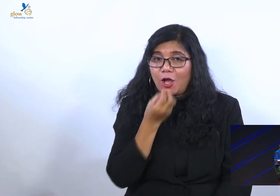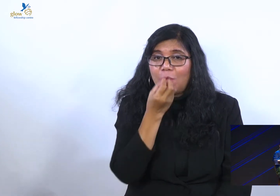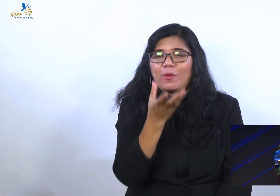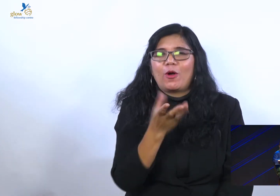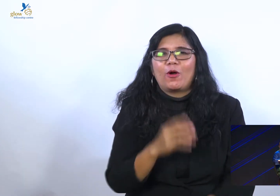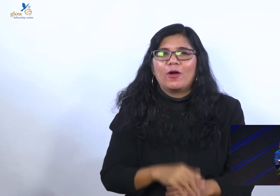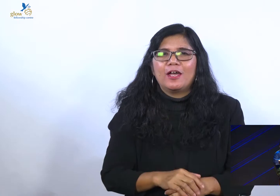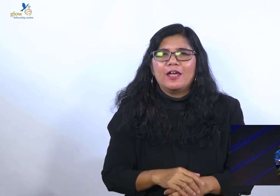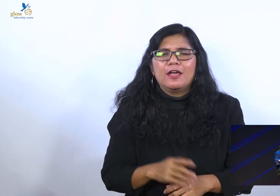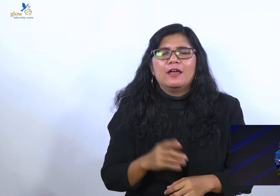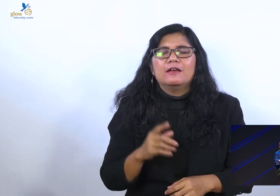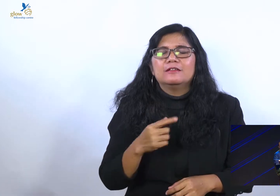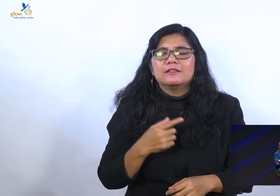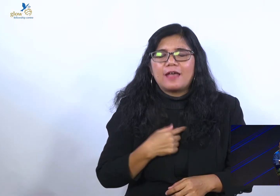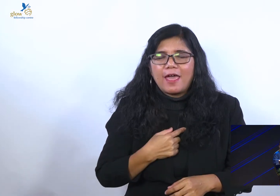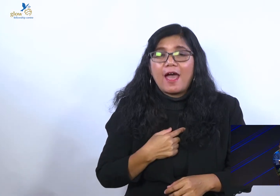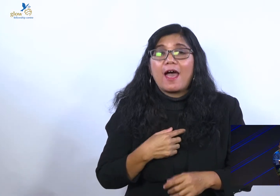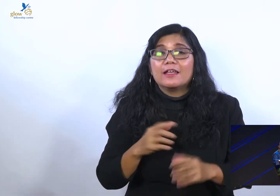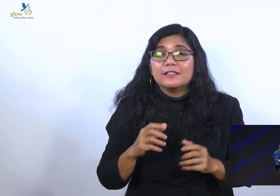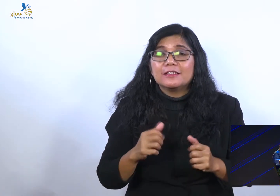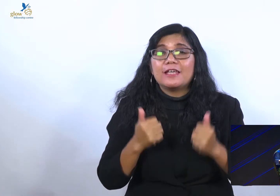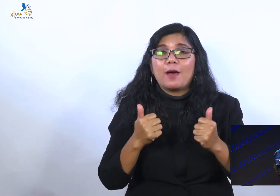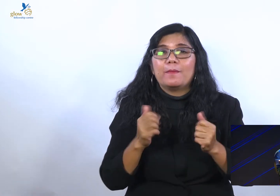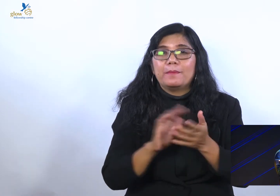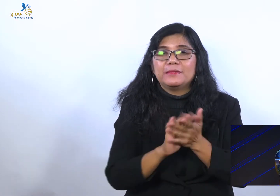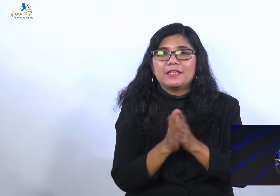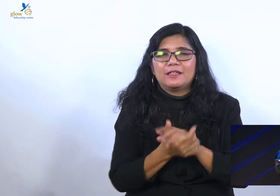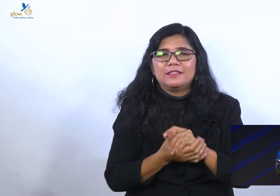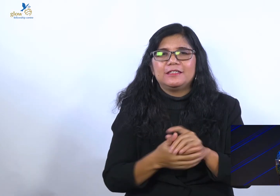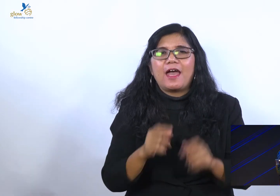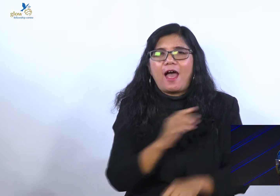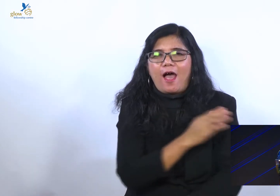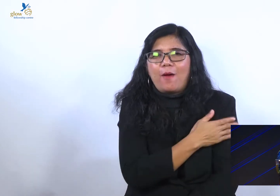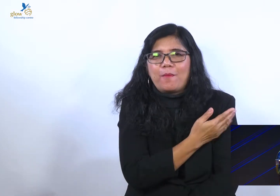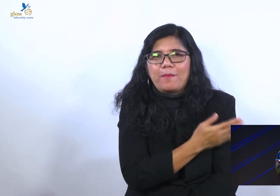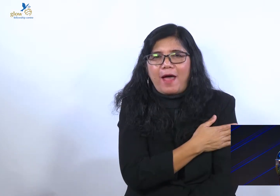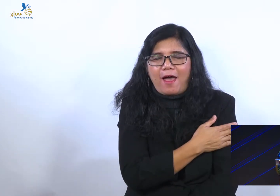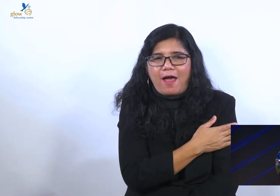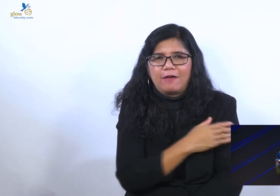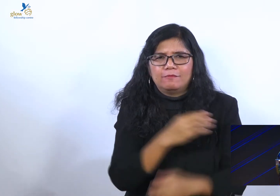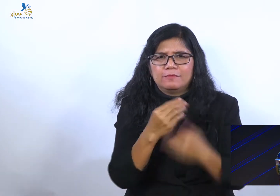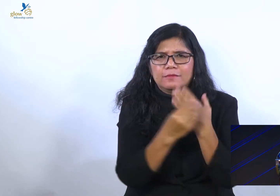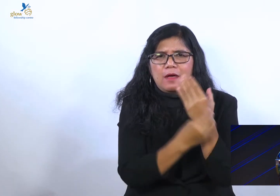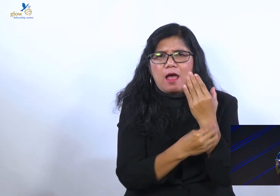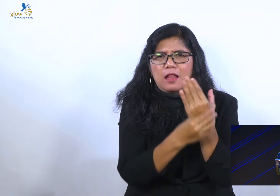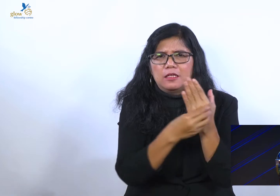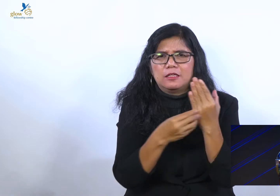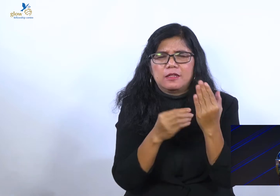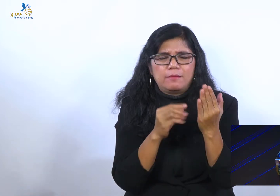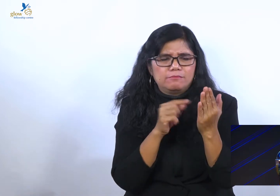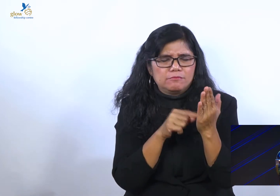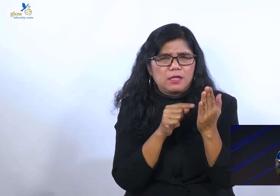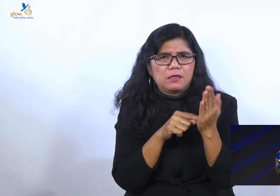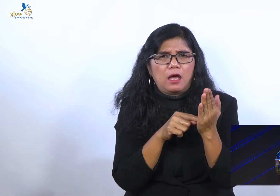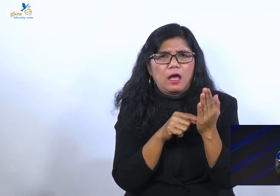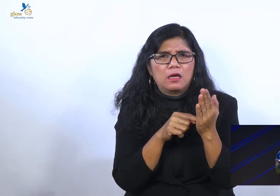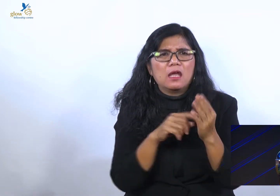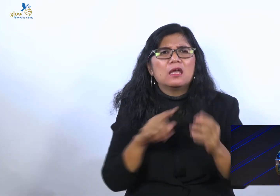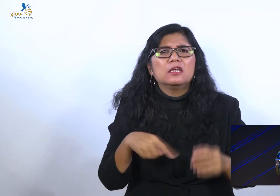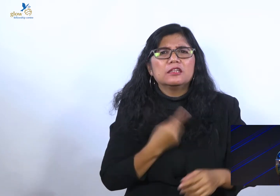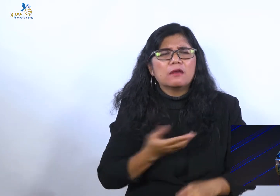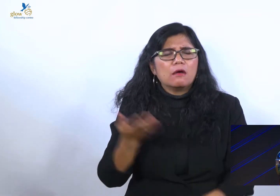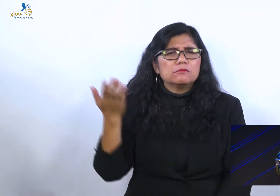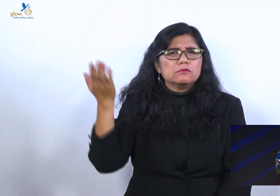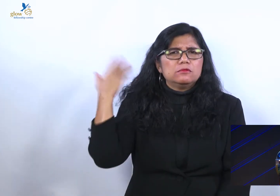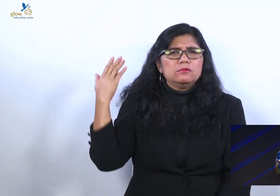saya, saya siap jadi hamba. Karena Alkitab katakan kita tadinya hamba kegelapan, tadinya